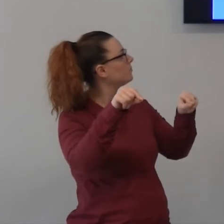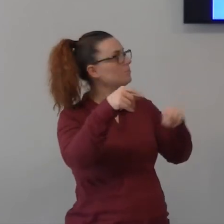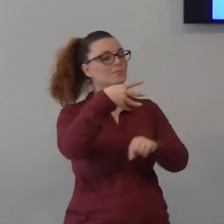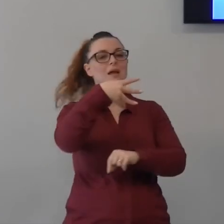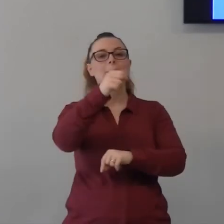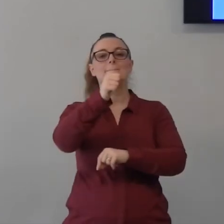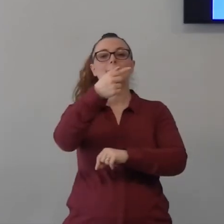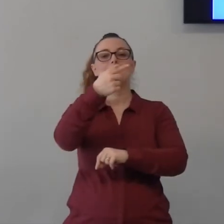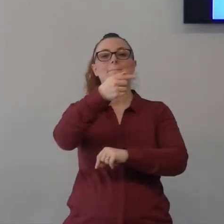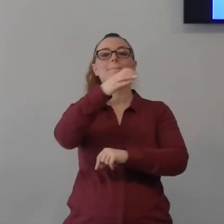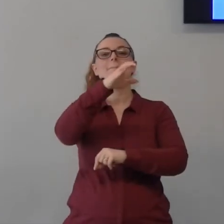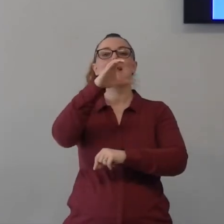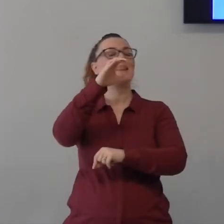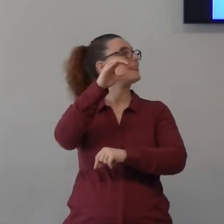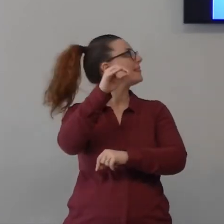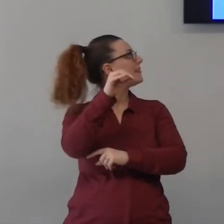domanda